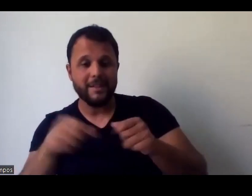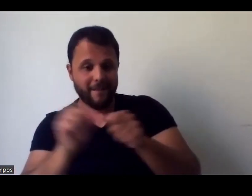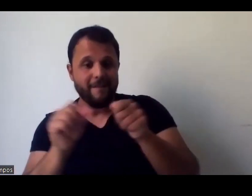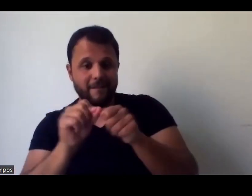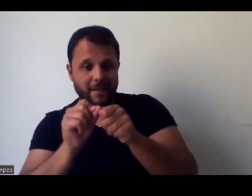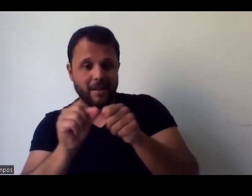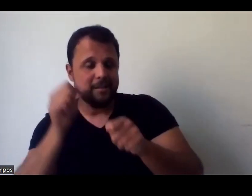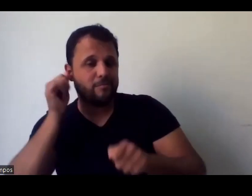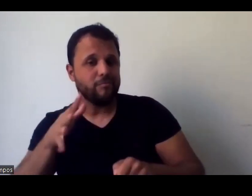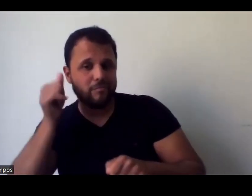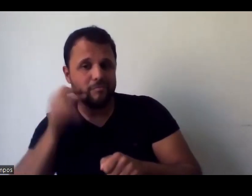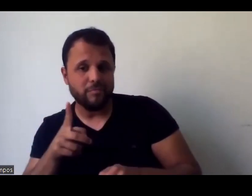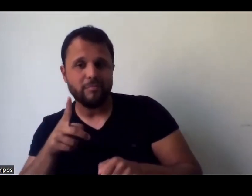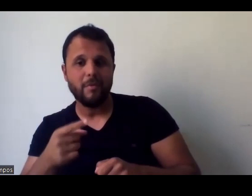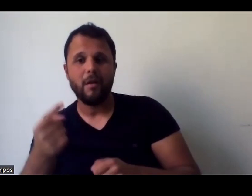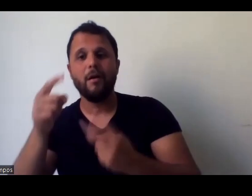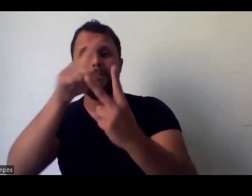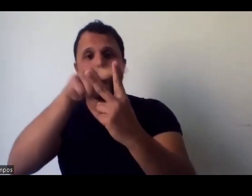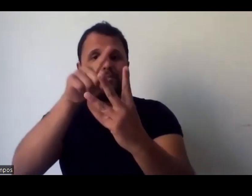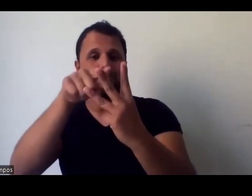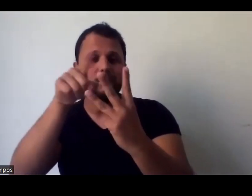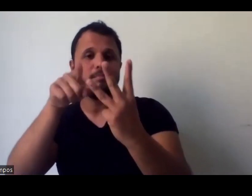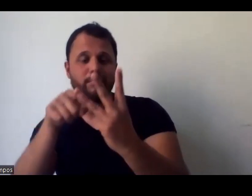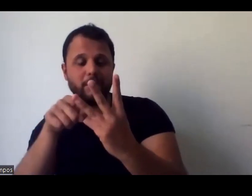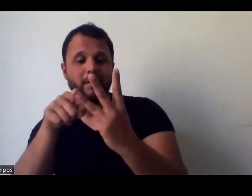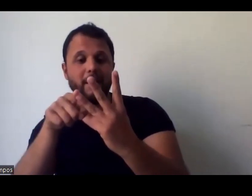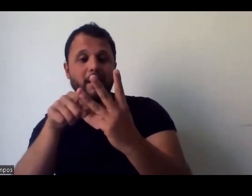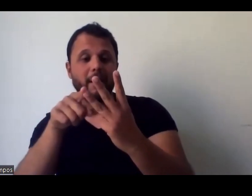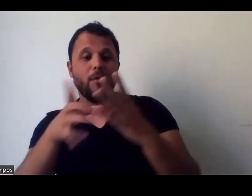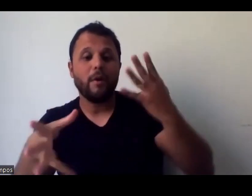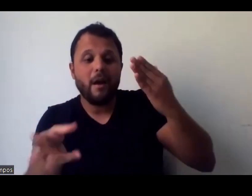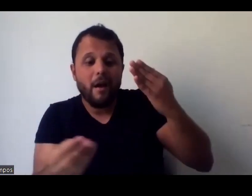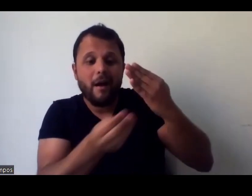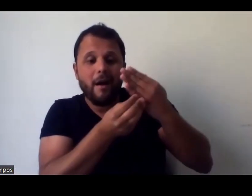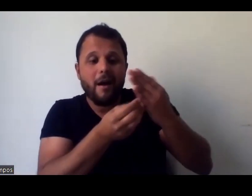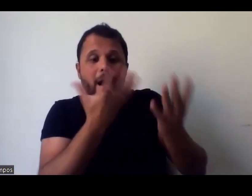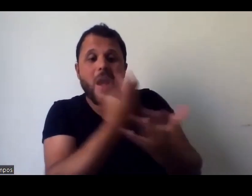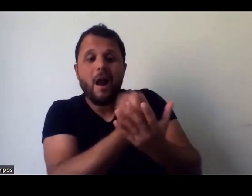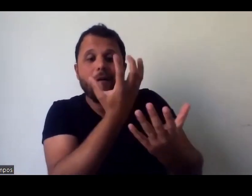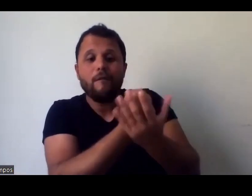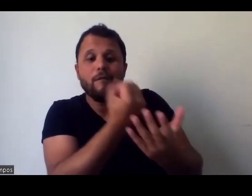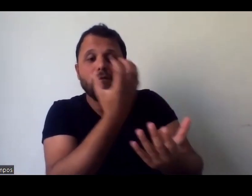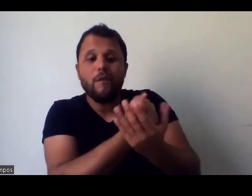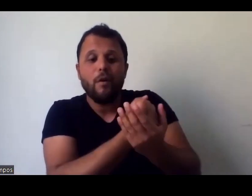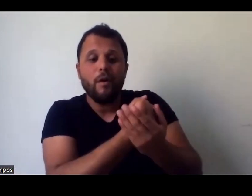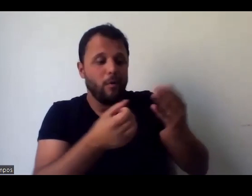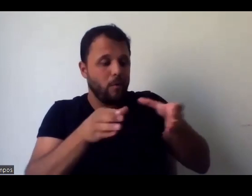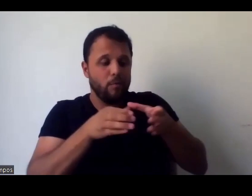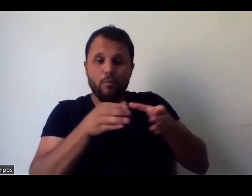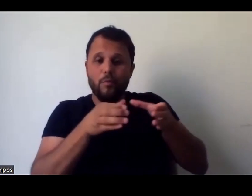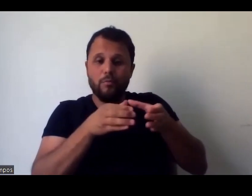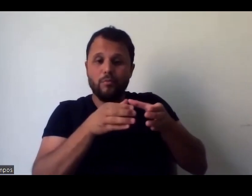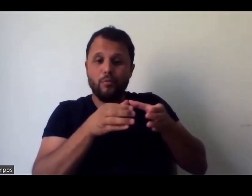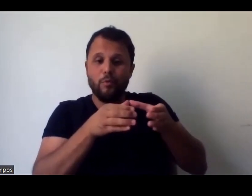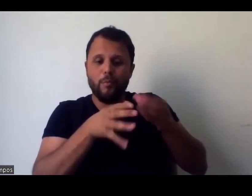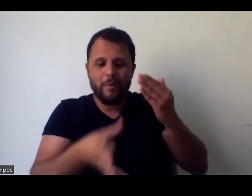né, é assim, eu sempre confundo, porque oficialmente é Museu Paulista, mas se nomeia como Museu de Ipiranga, porque todo mundo conhece, mas enfim, acho que se botar